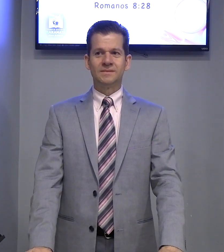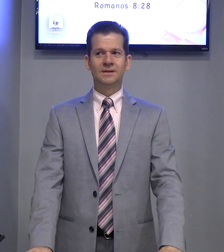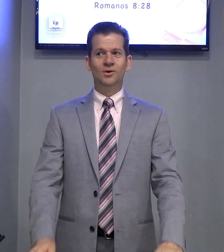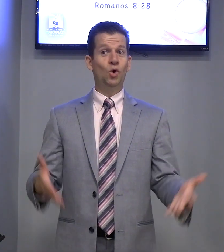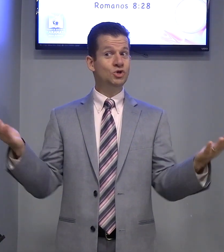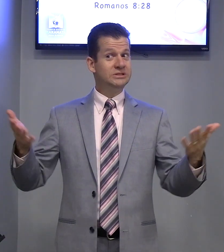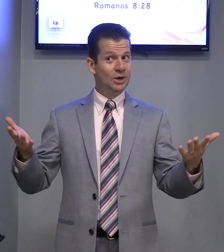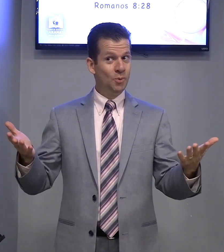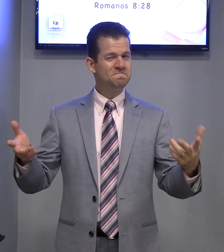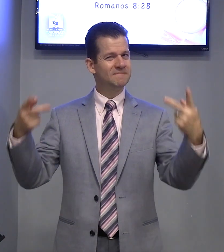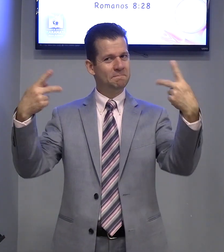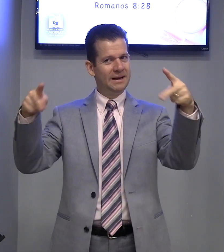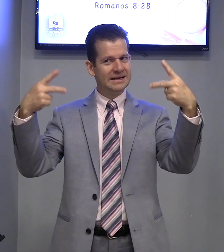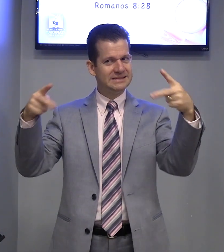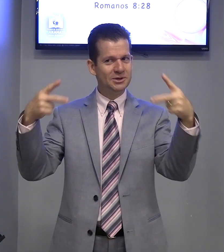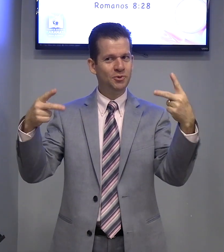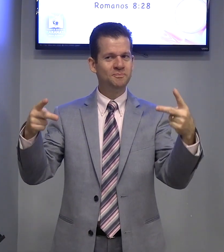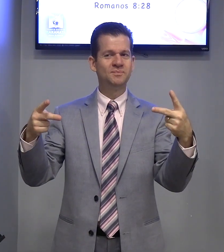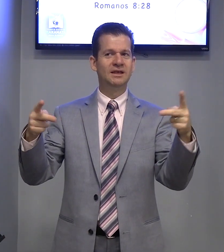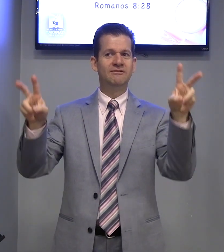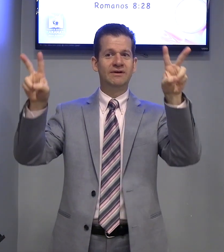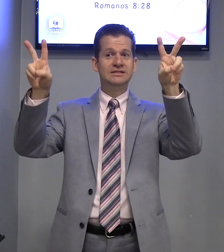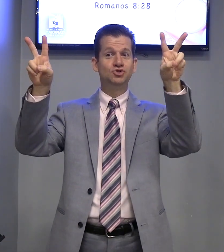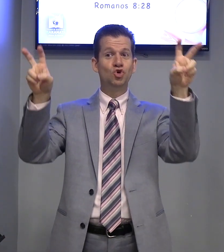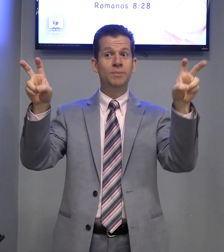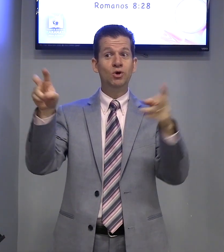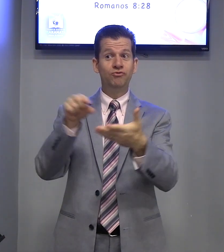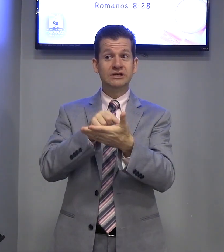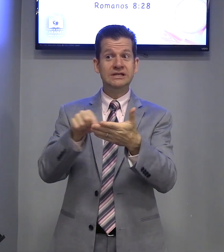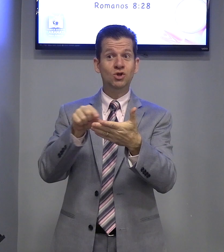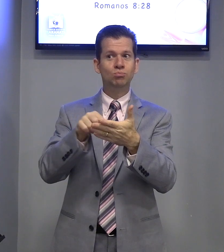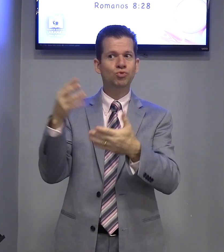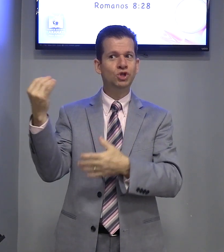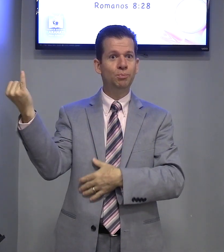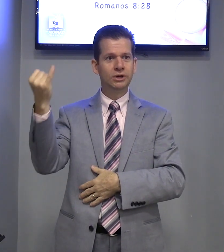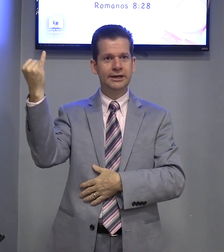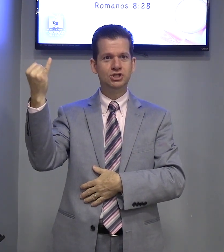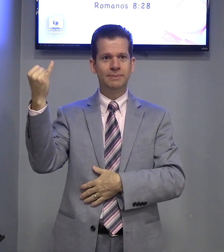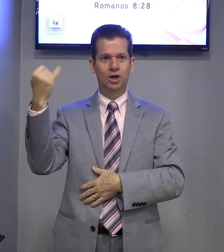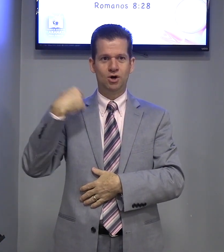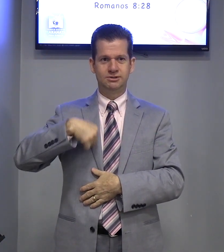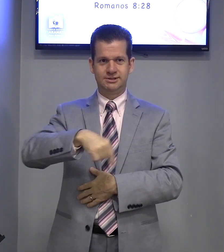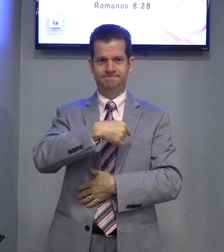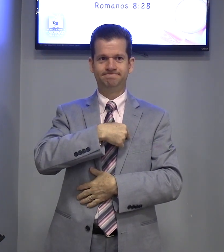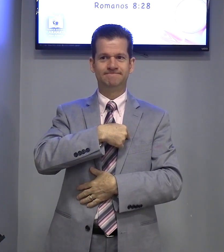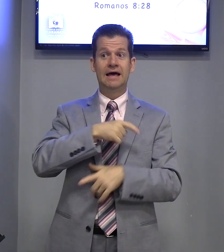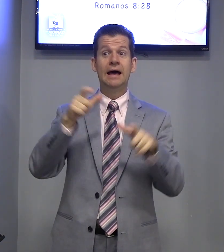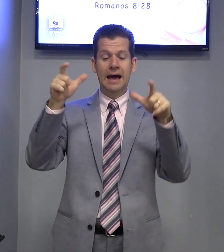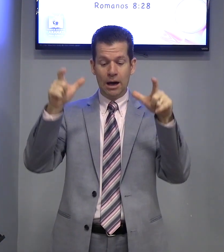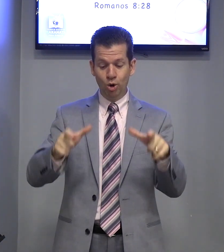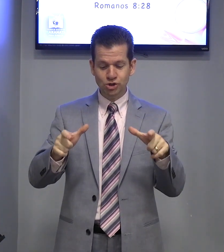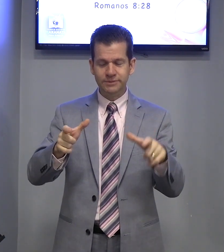Hoje, então, a pregação vai ser sobre um versículo muito importante para nós. Aonde?